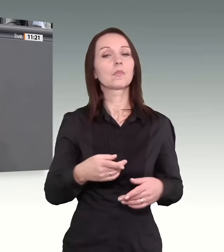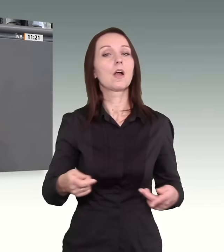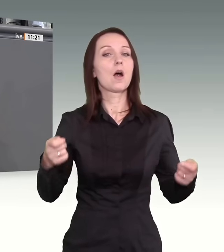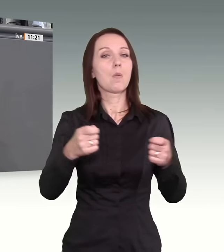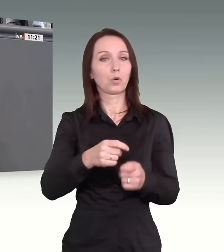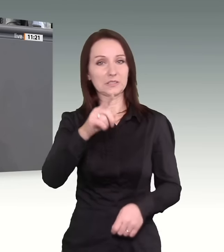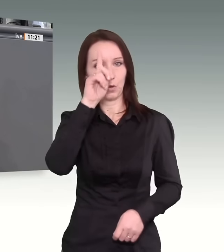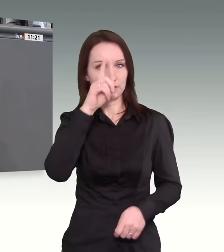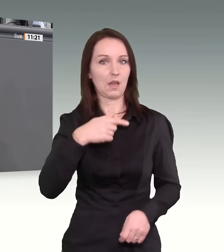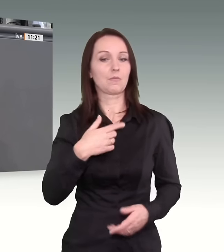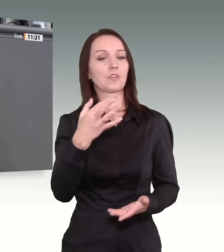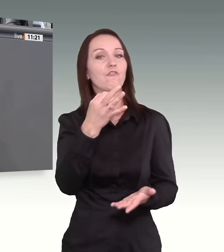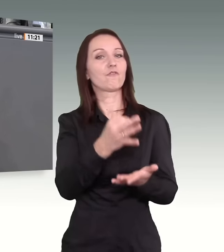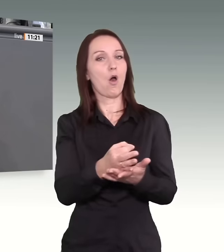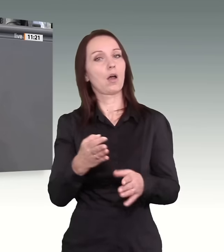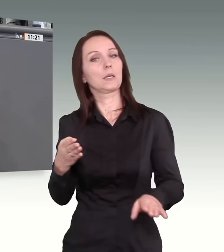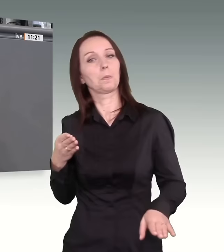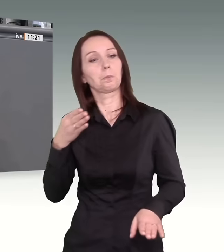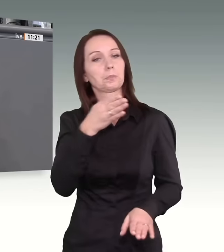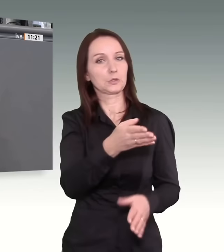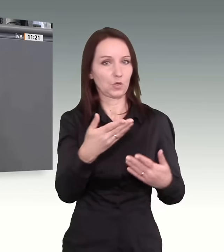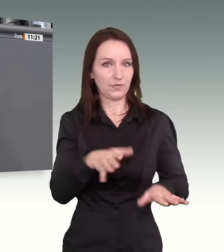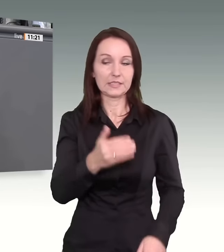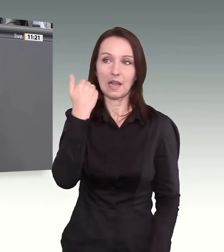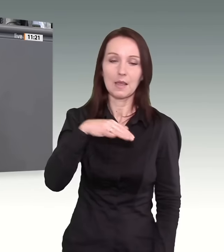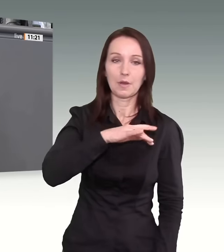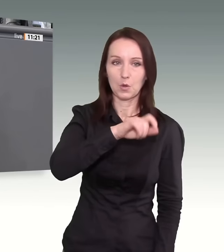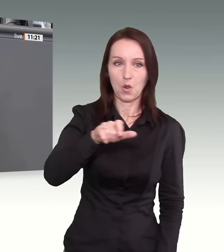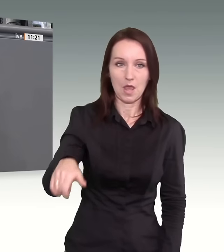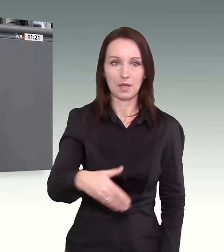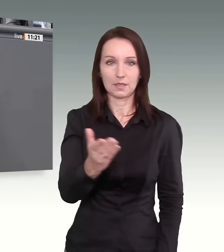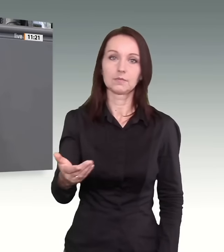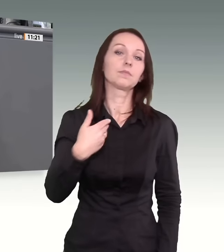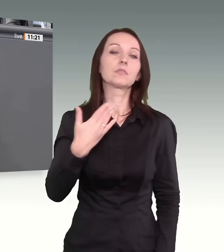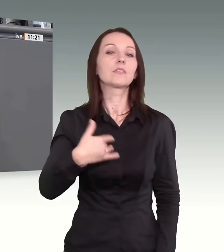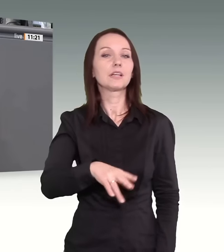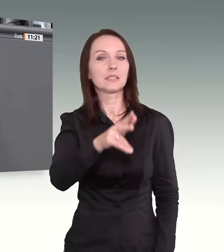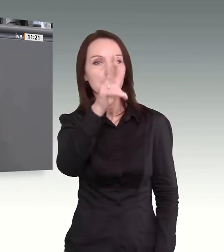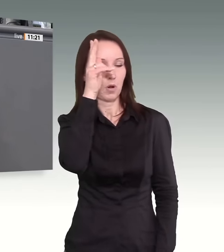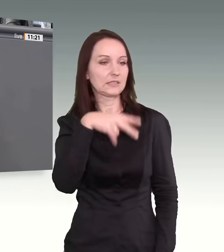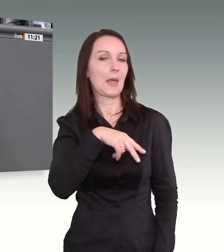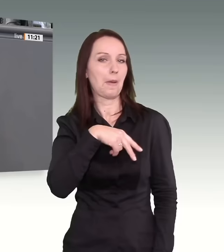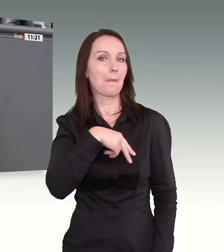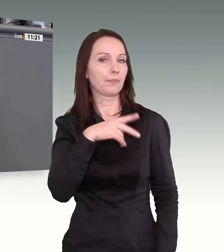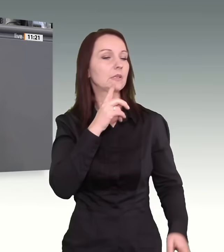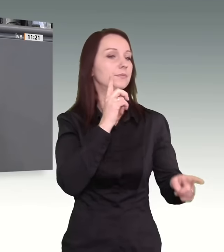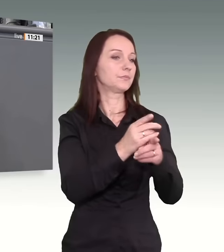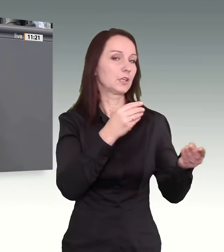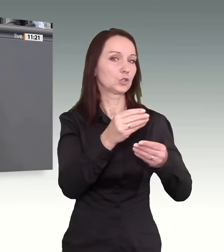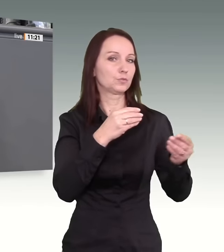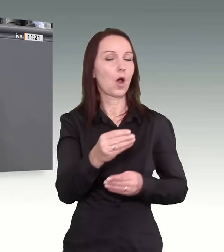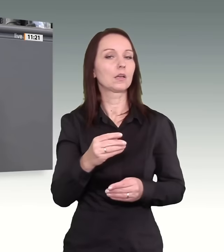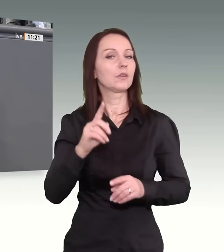Kolleginnen und Kollegen. Ich habe da mit den Beamten gesprochen über die illegale Migration, über das Thema